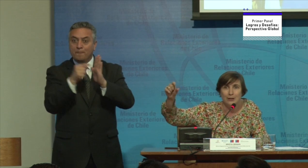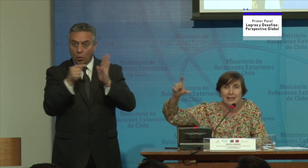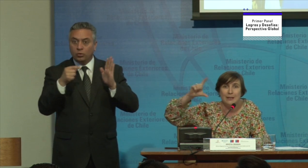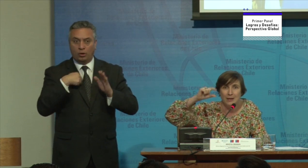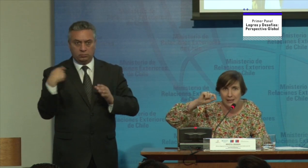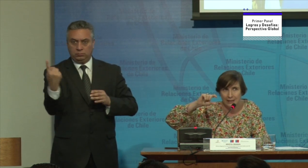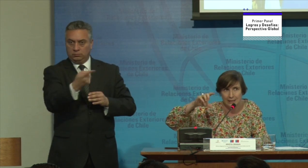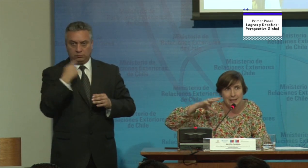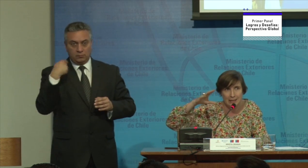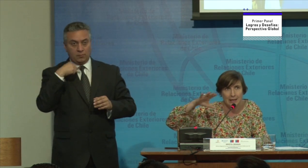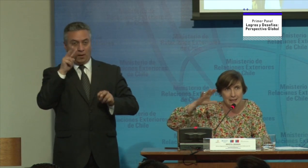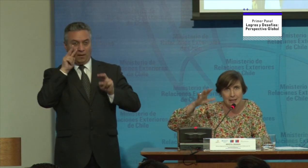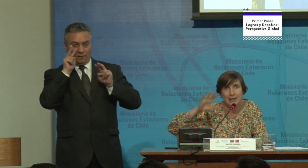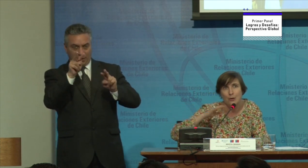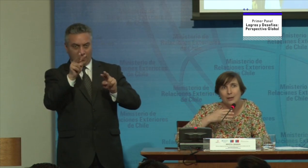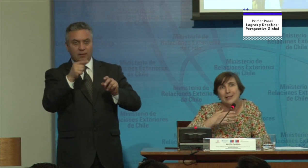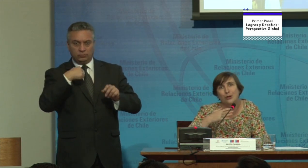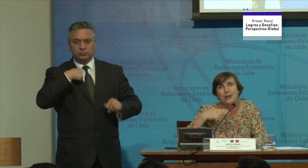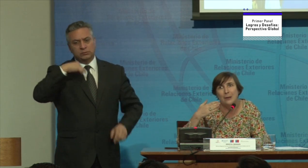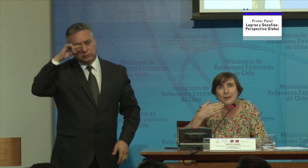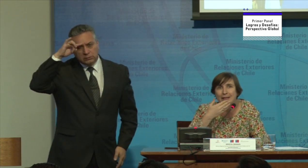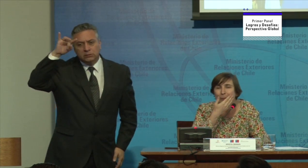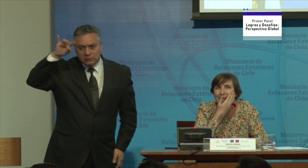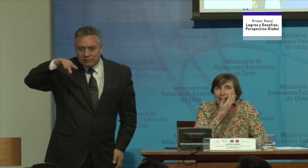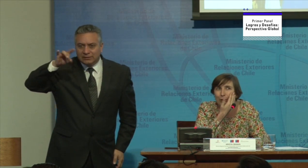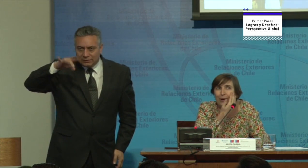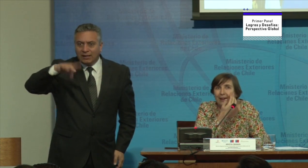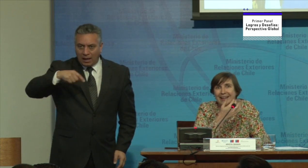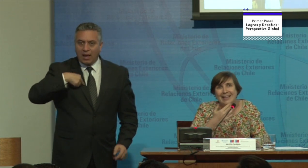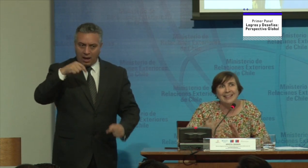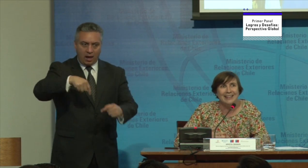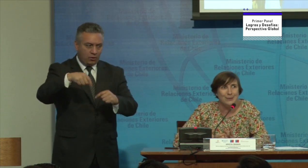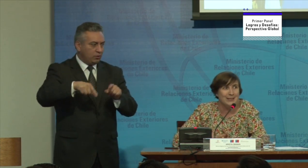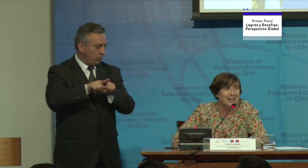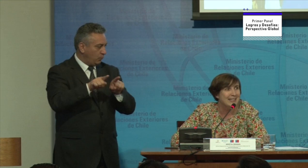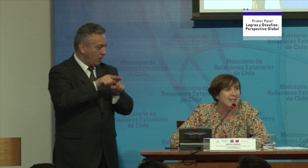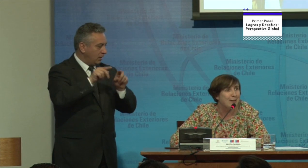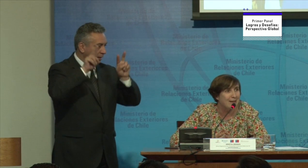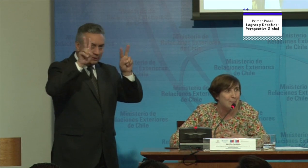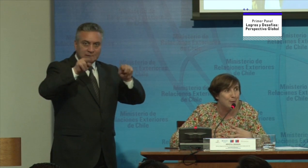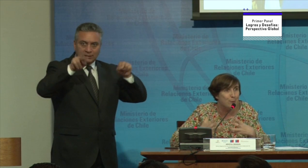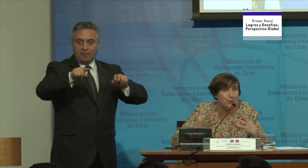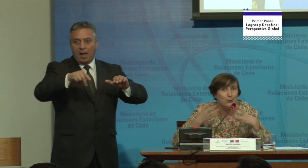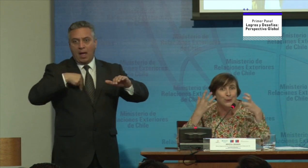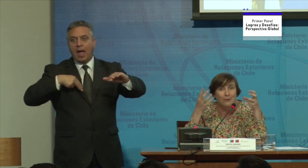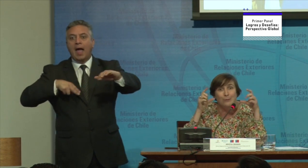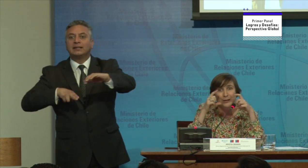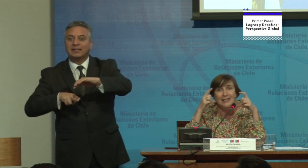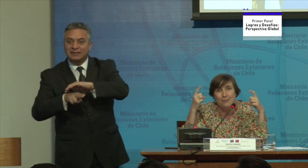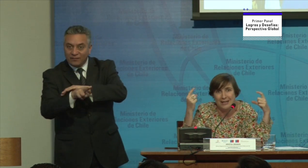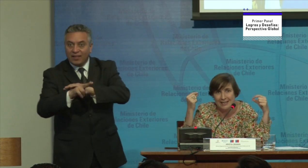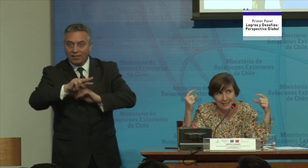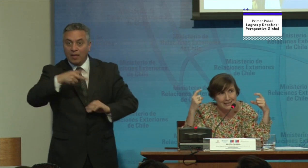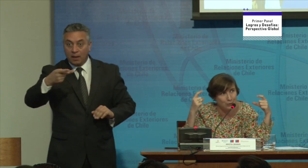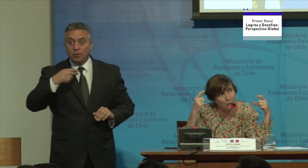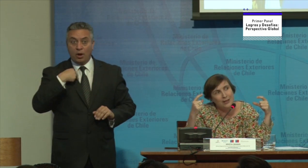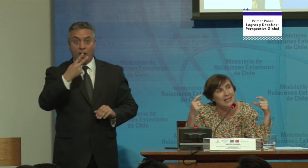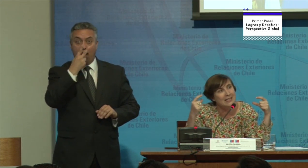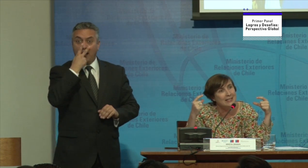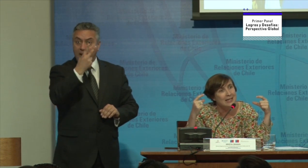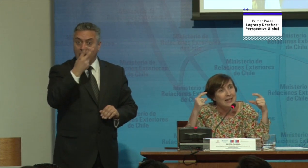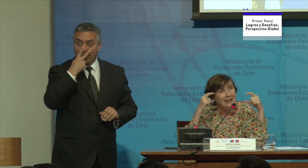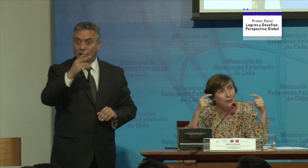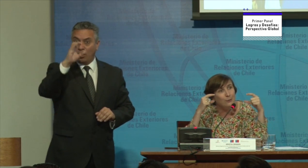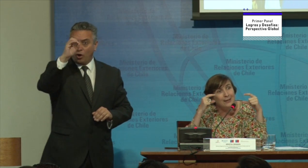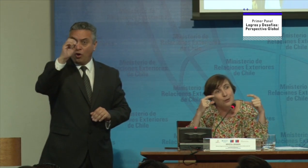vemos las imágenes sé que ahora estoy ya pasando de temas de accesibilidad pero cuando vemos las imágenes de los